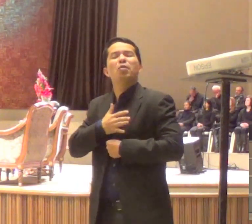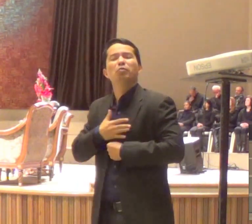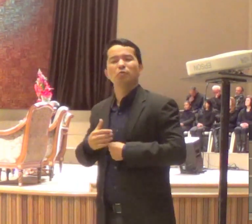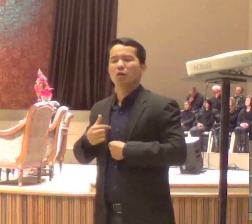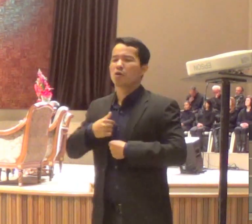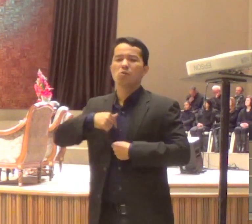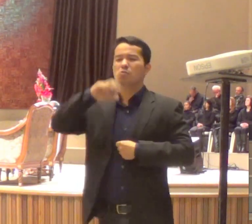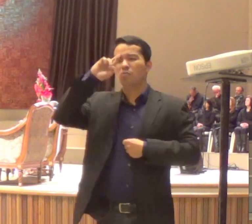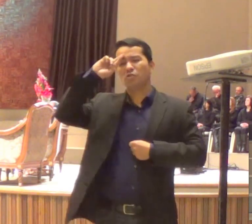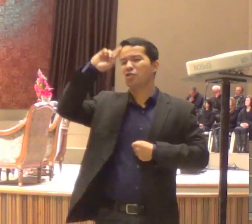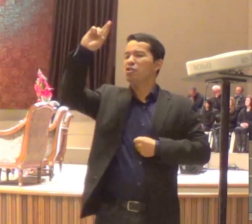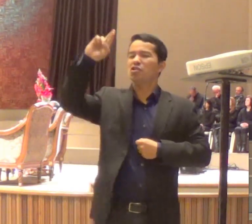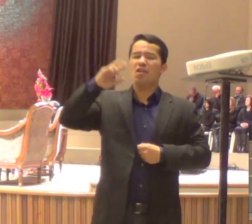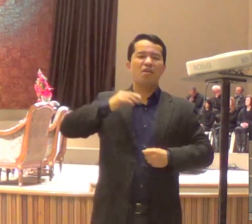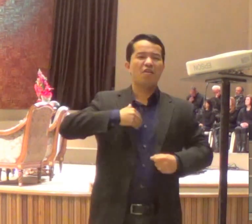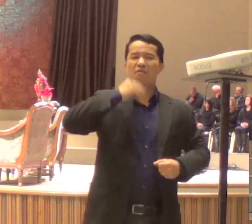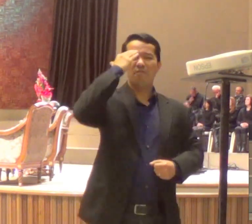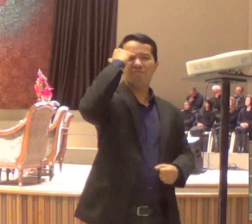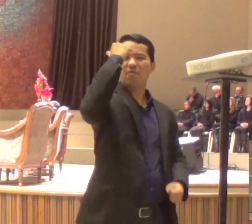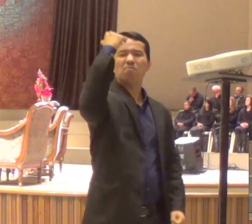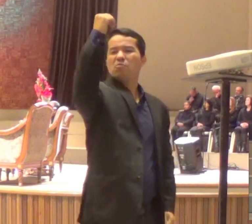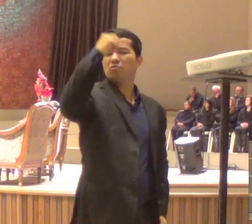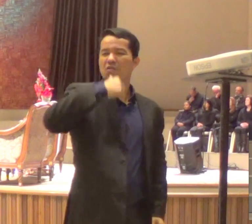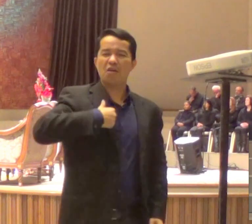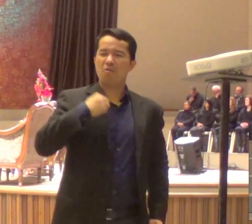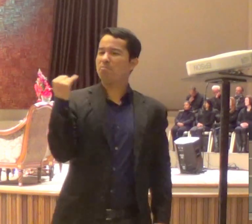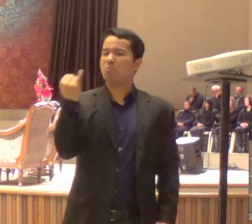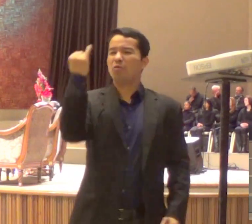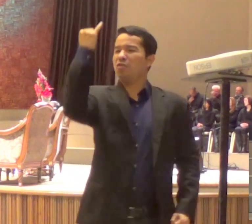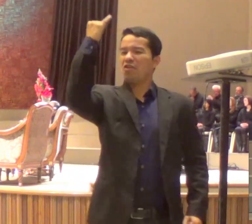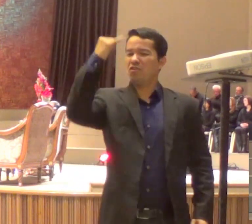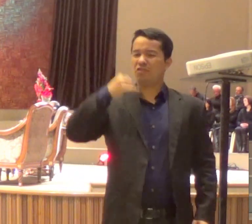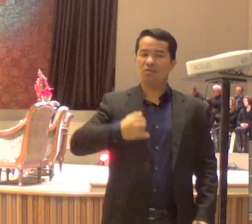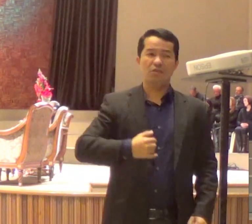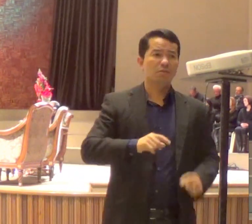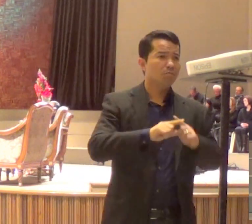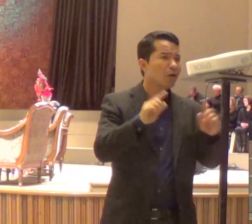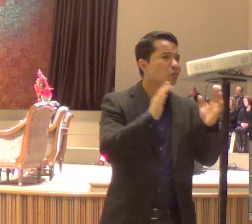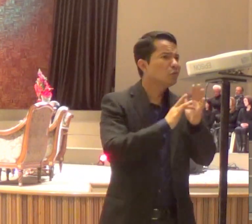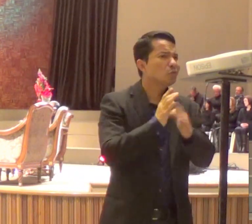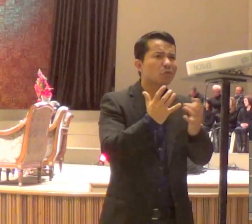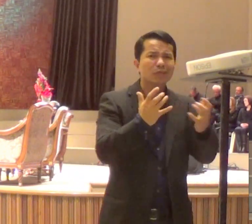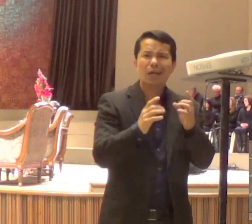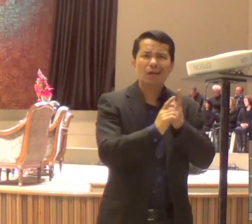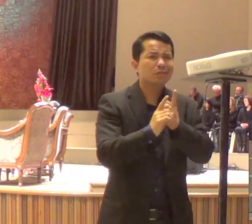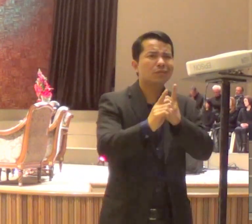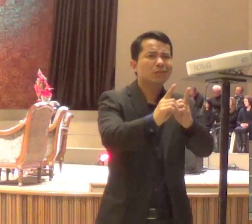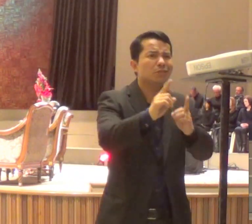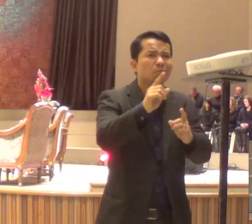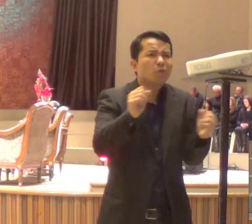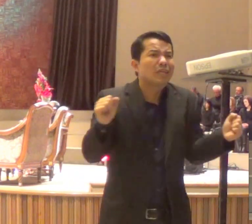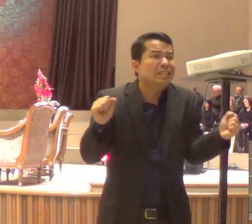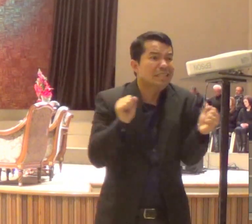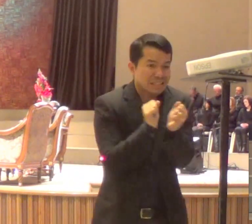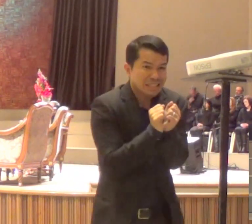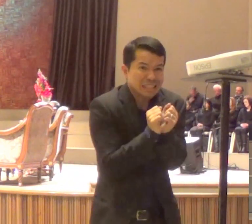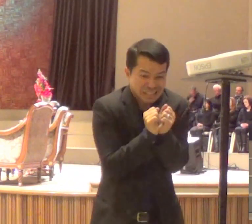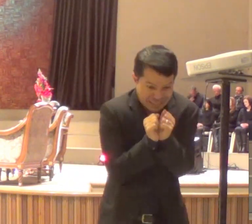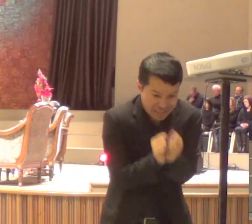a gente serve, com o coração, humilde, de um escravo, de um ser, e